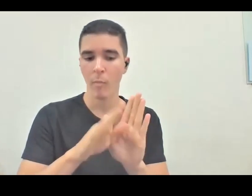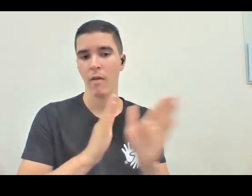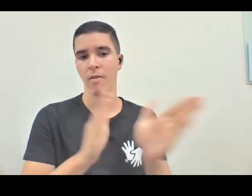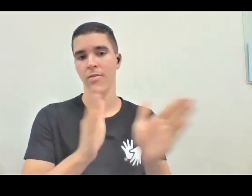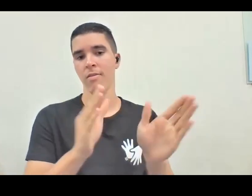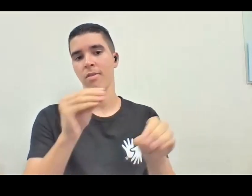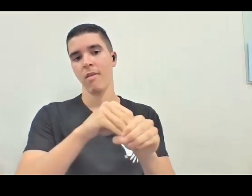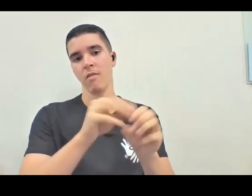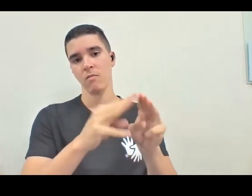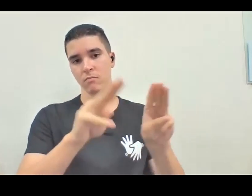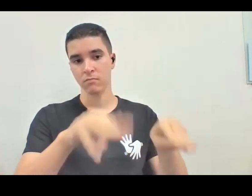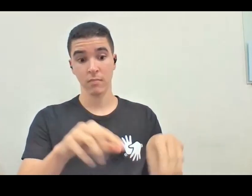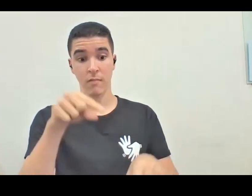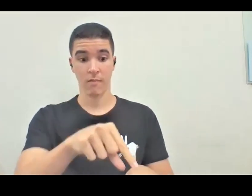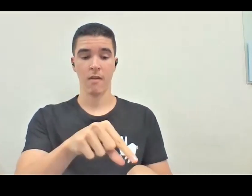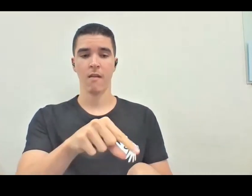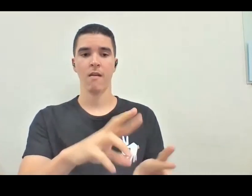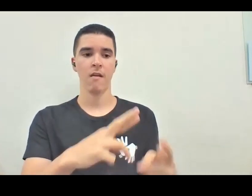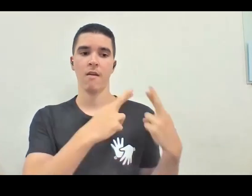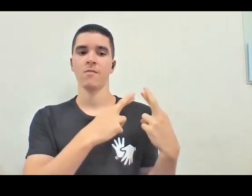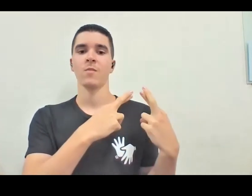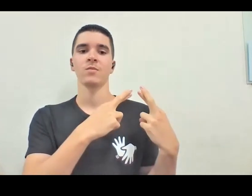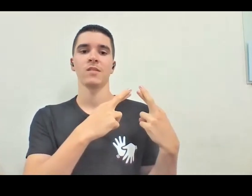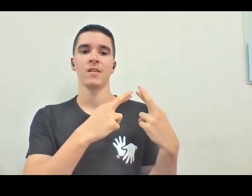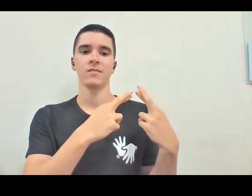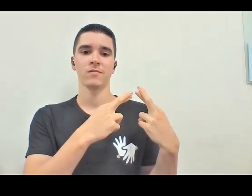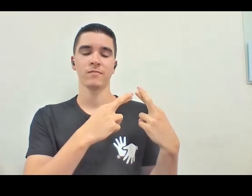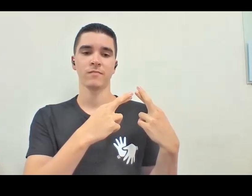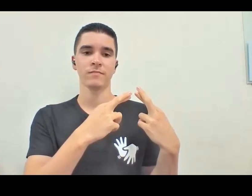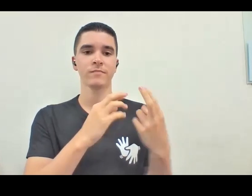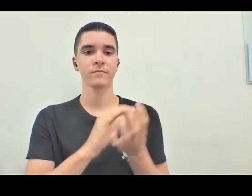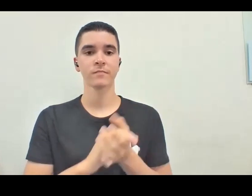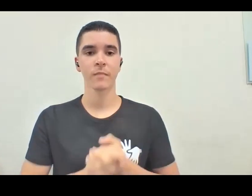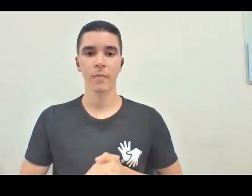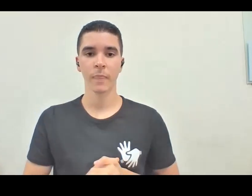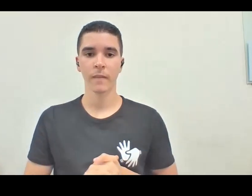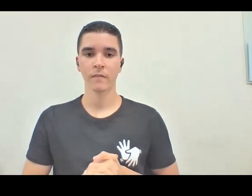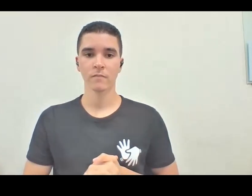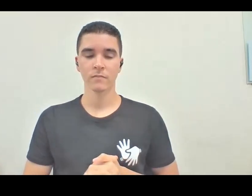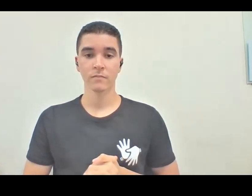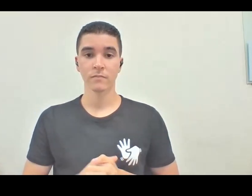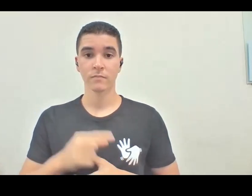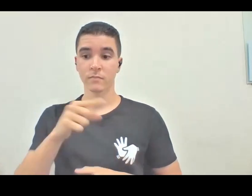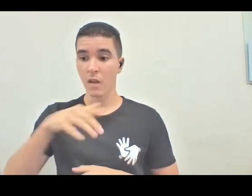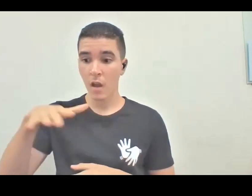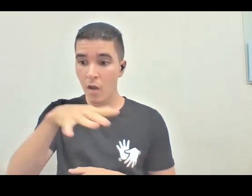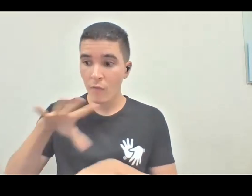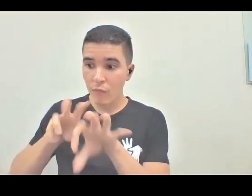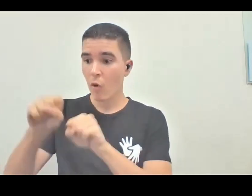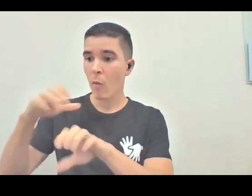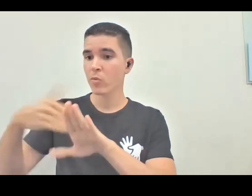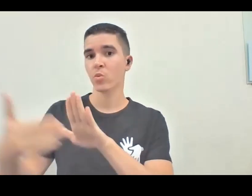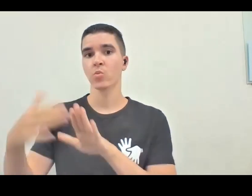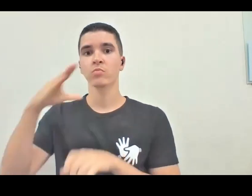né, que seja responsável, mas que a formação, que inclusive essa área forme todos os profissionais, que era o que acontecia no humano,